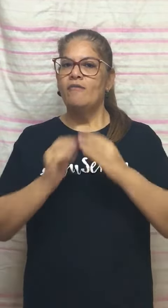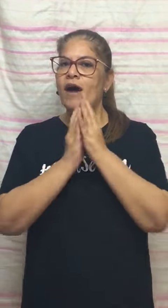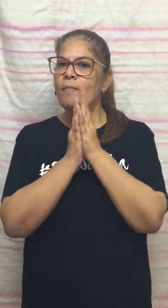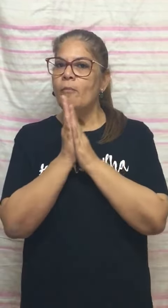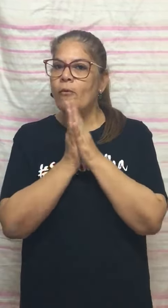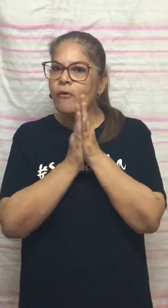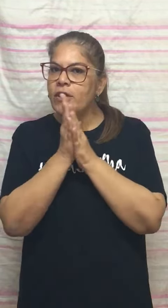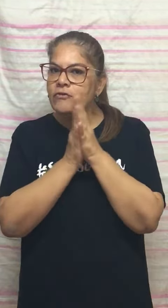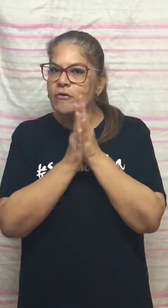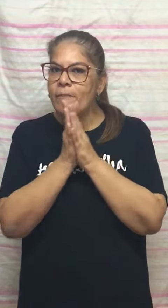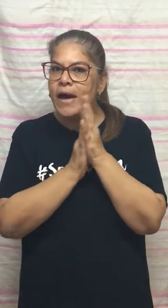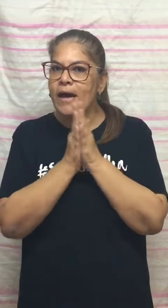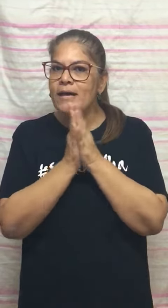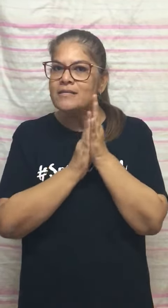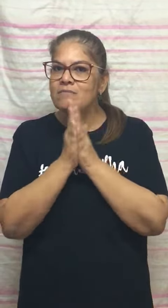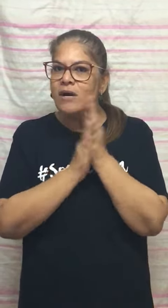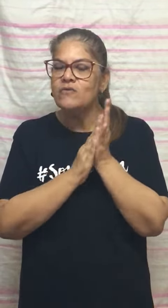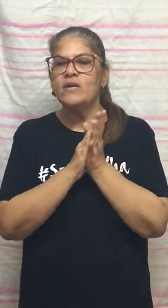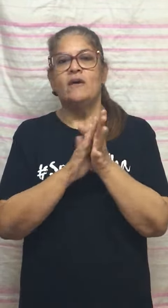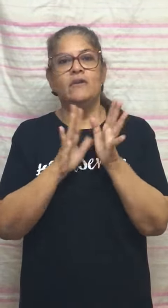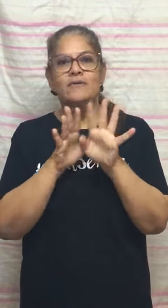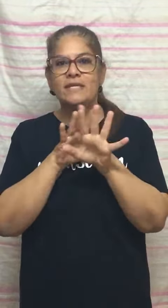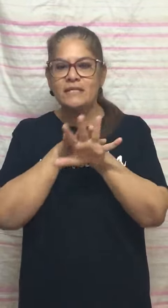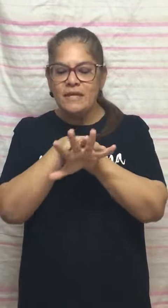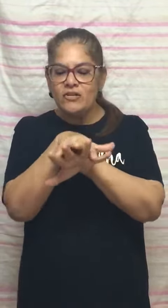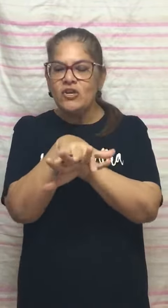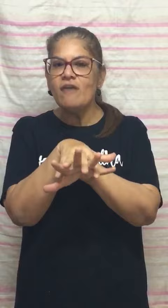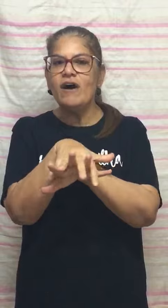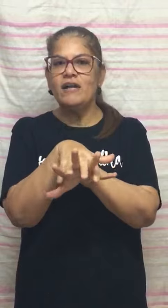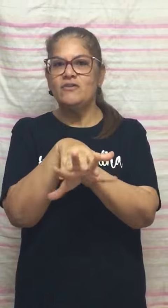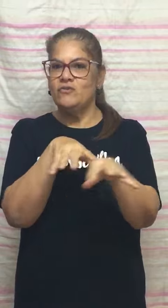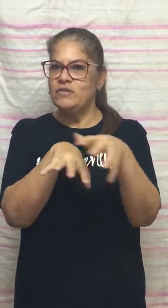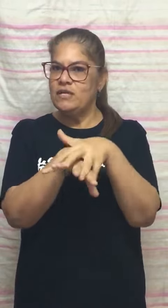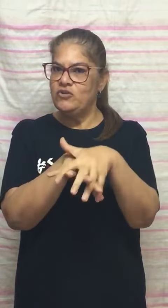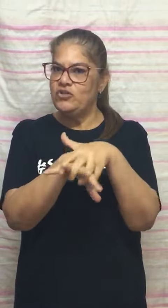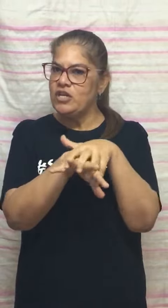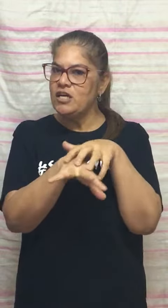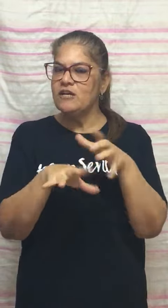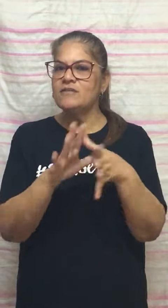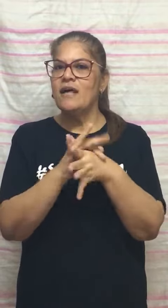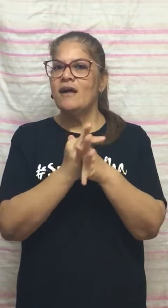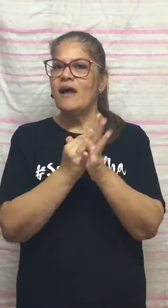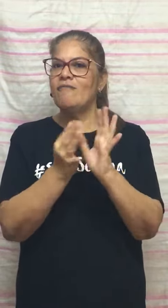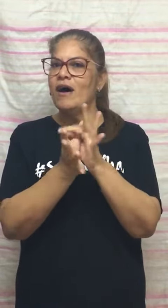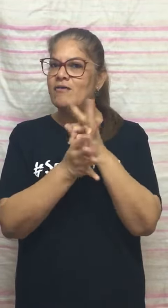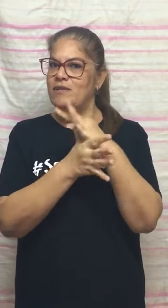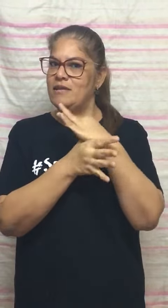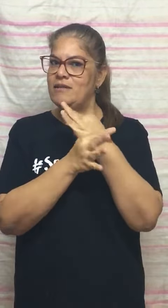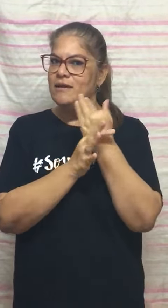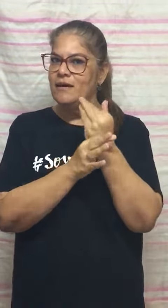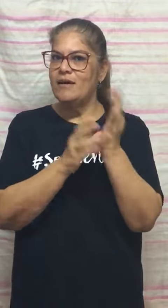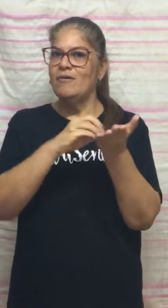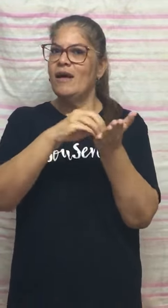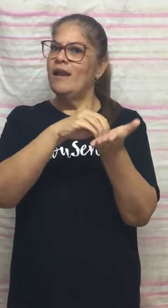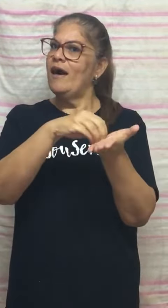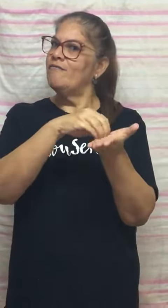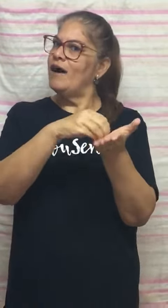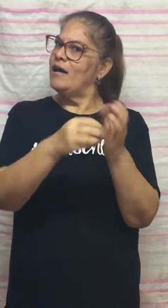lavar muito bem as mãos, não esquecer de lavar entre os dedinhos, lavar o dedão, lavar